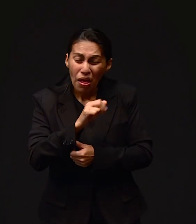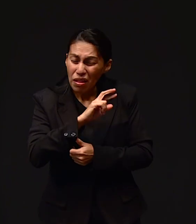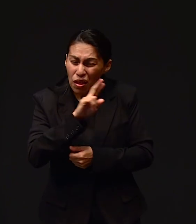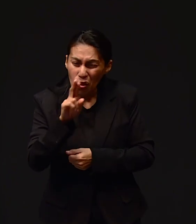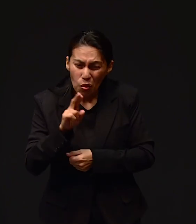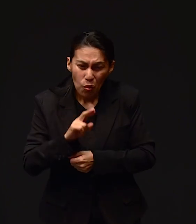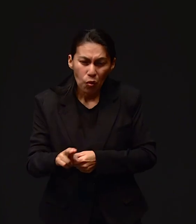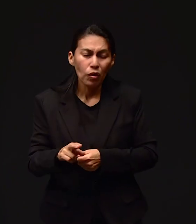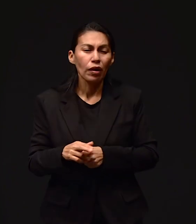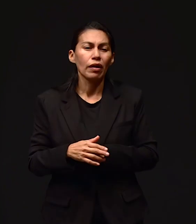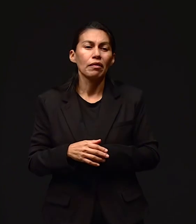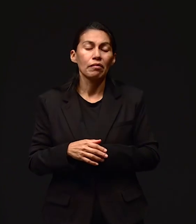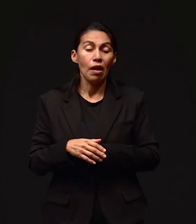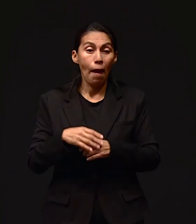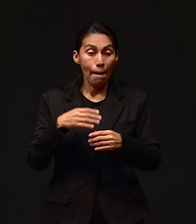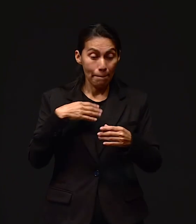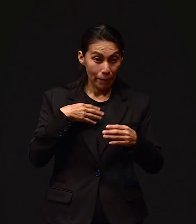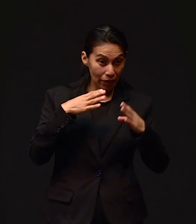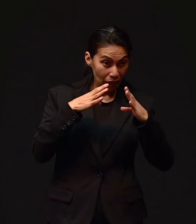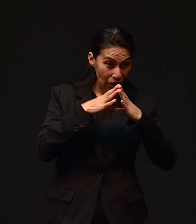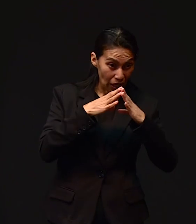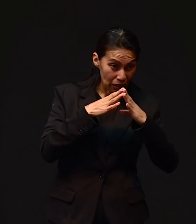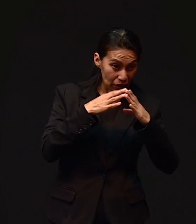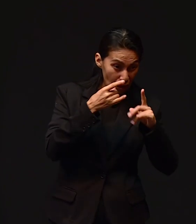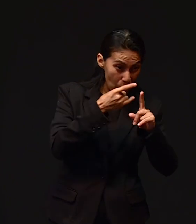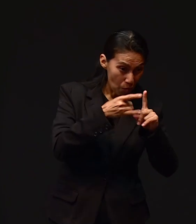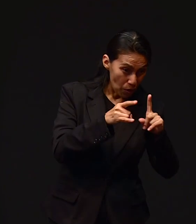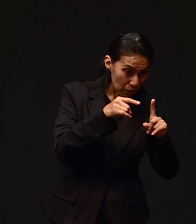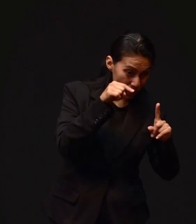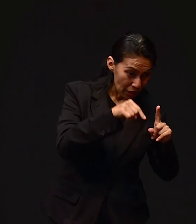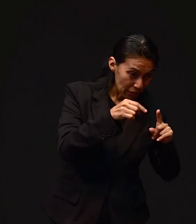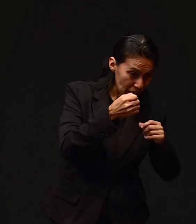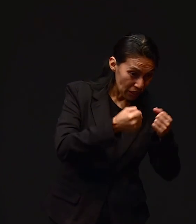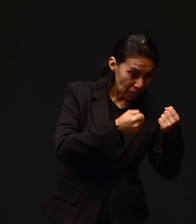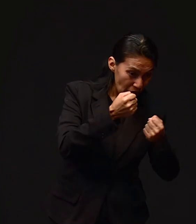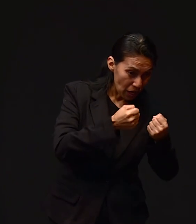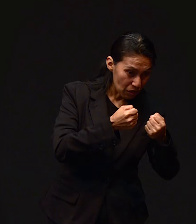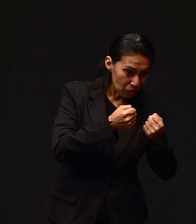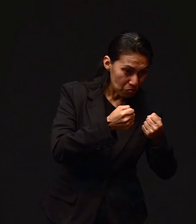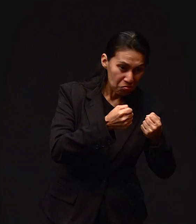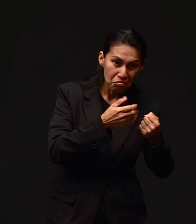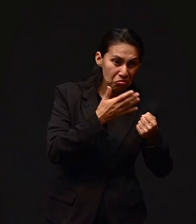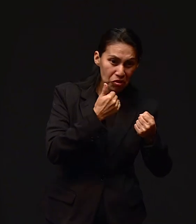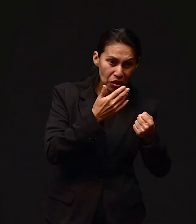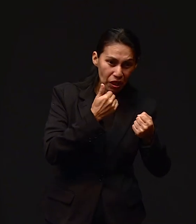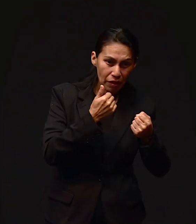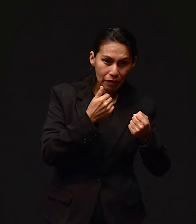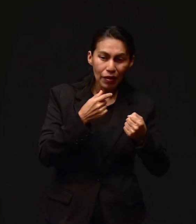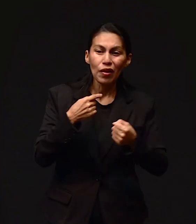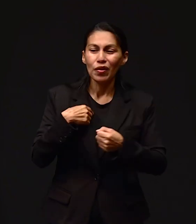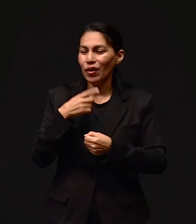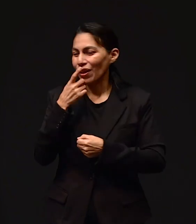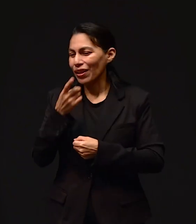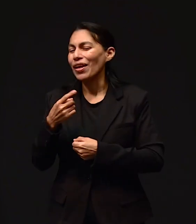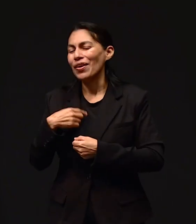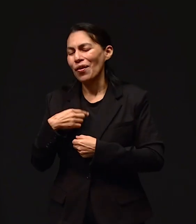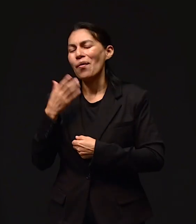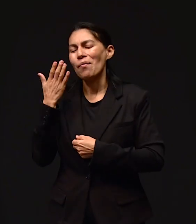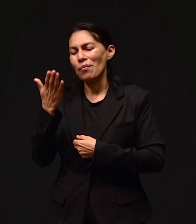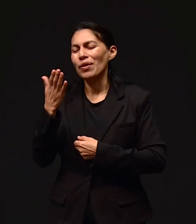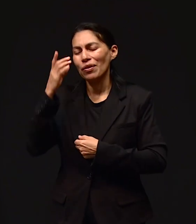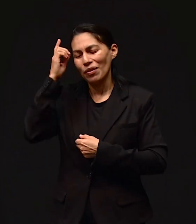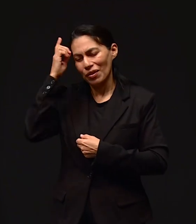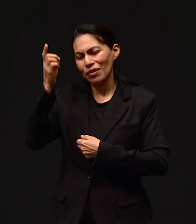casa, y nunca apareció. Y yo lo quedé viendo. digo, pues, yo le estoy pidiendo a Dios que el mío se aparezca. Me dice, ay,